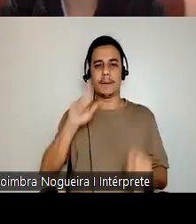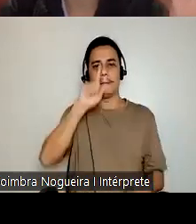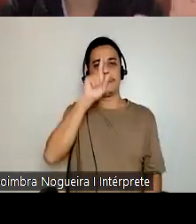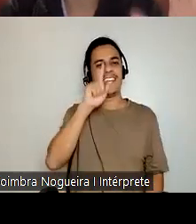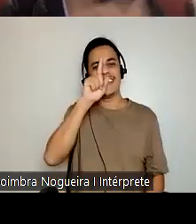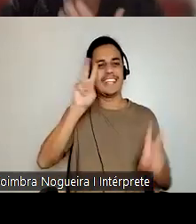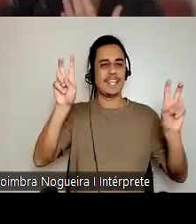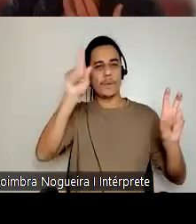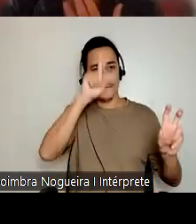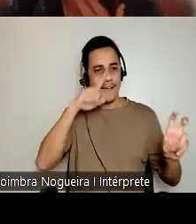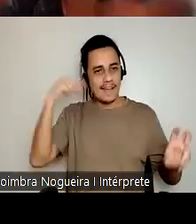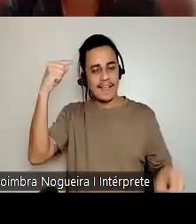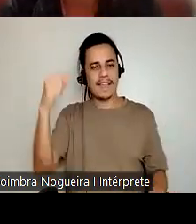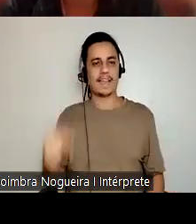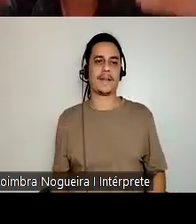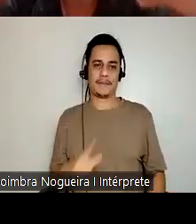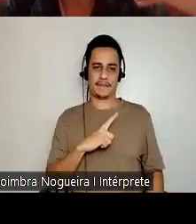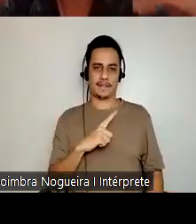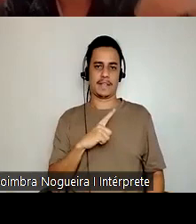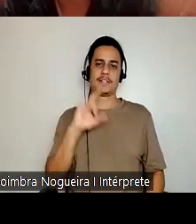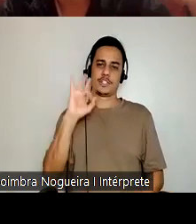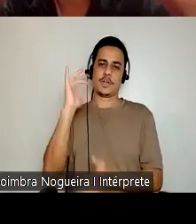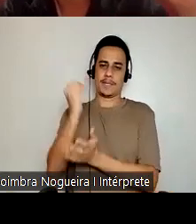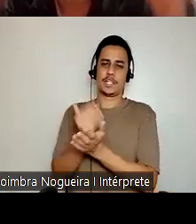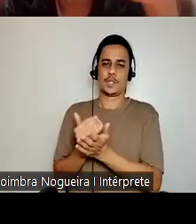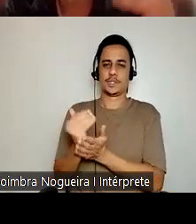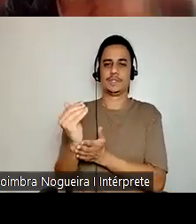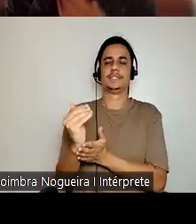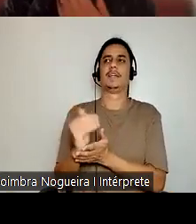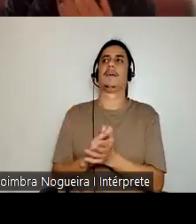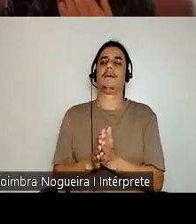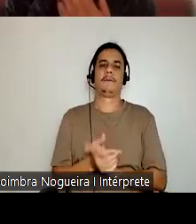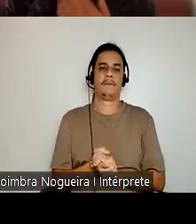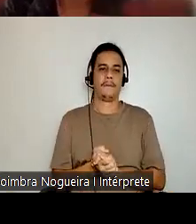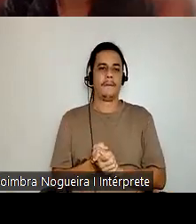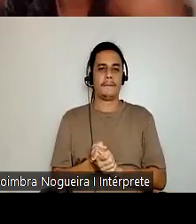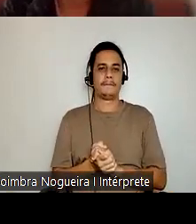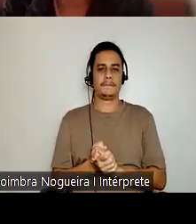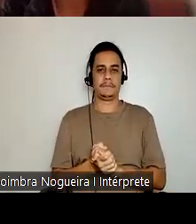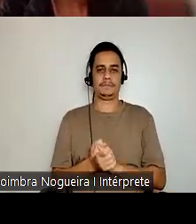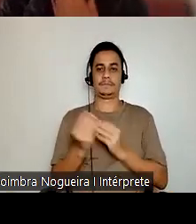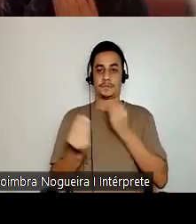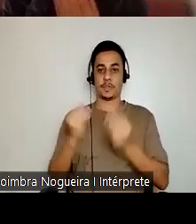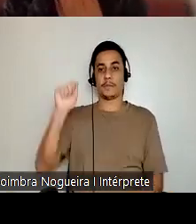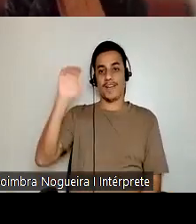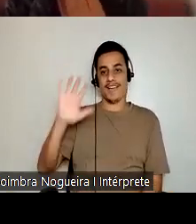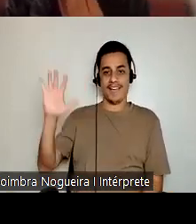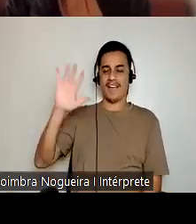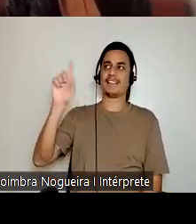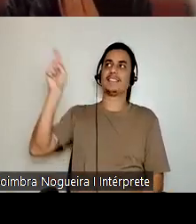comentei, e só uma introdução também sobre a presença asiática no Brasil.